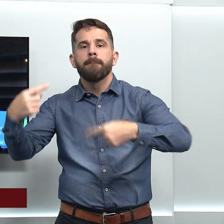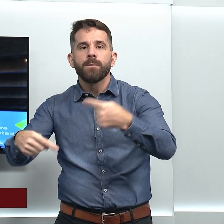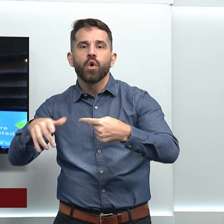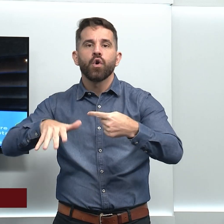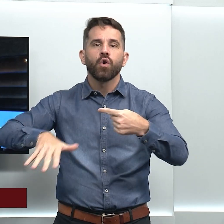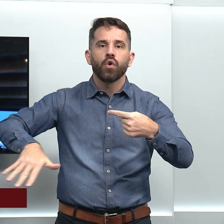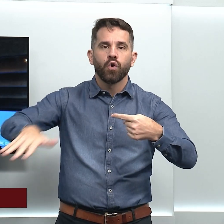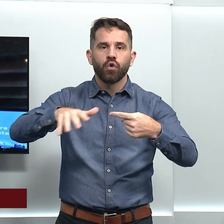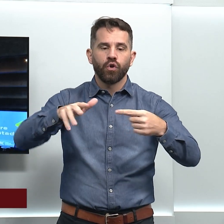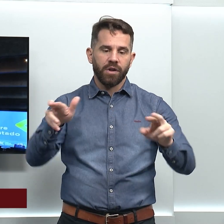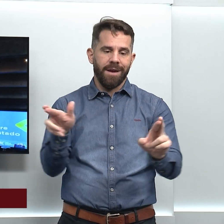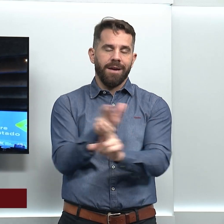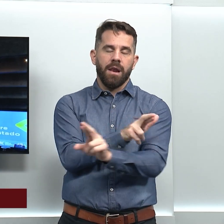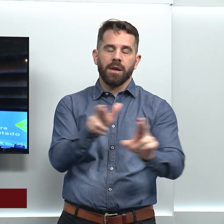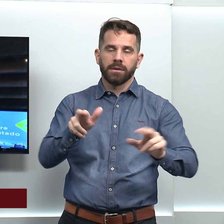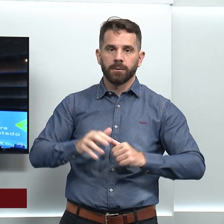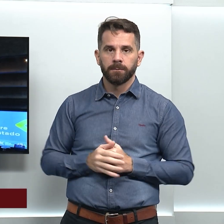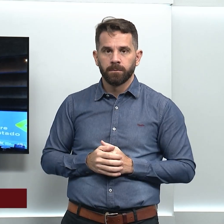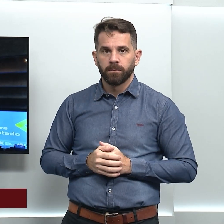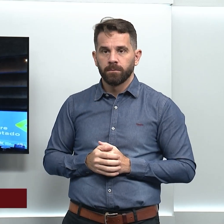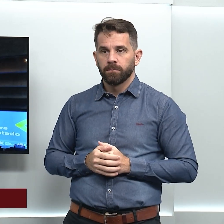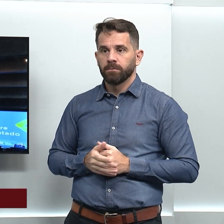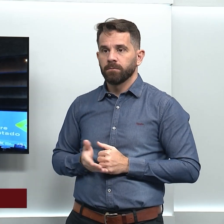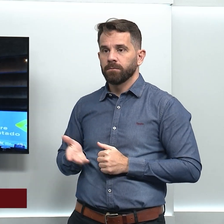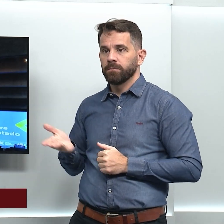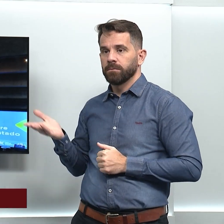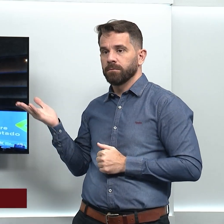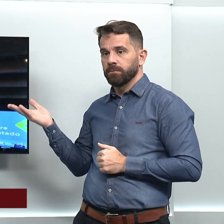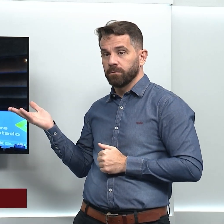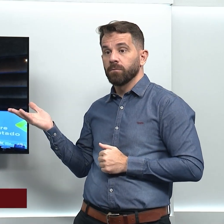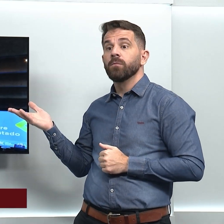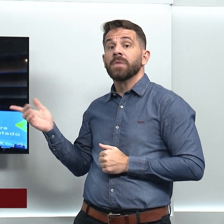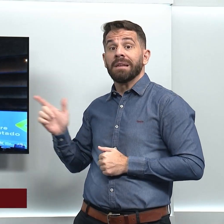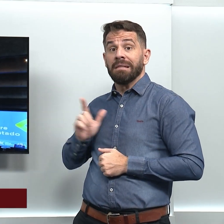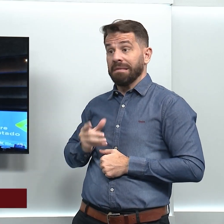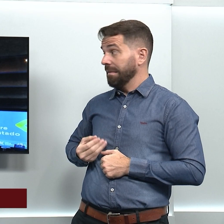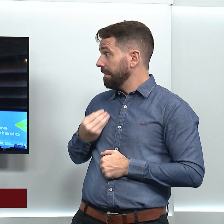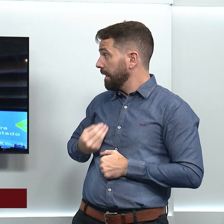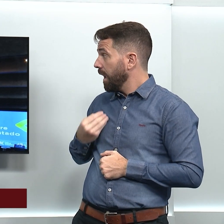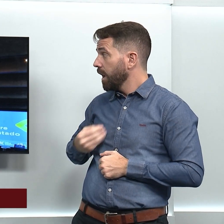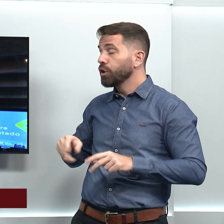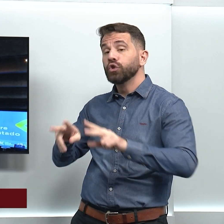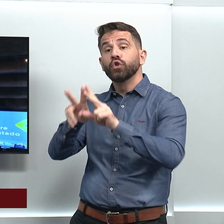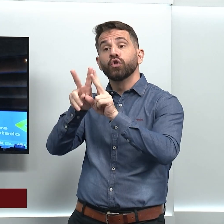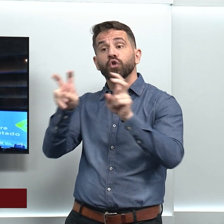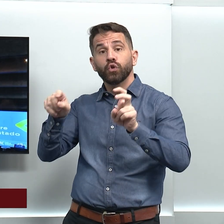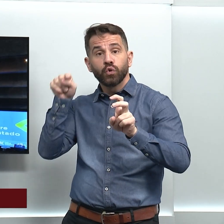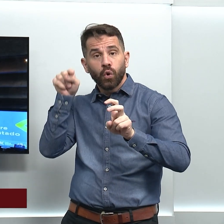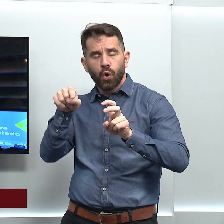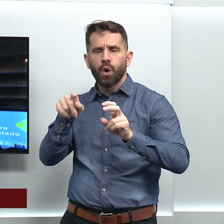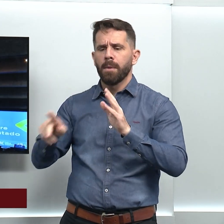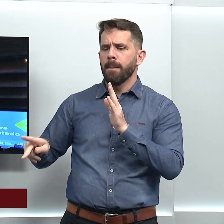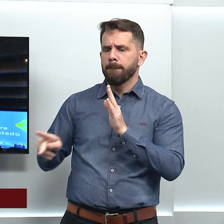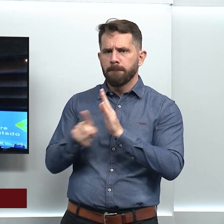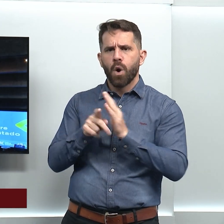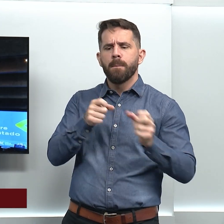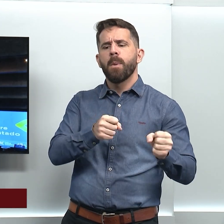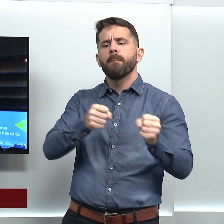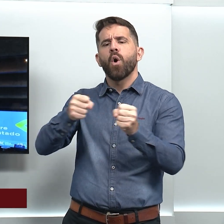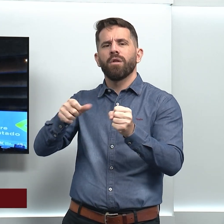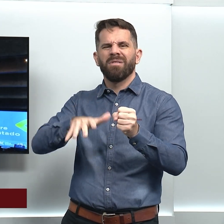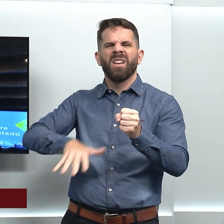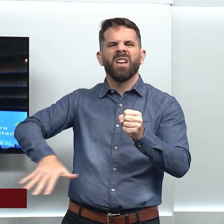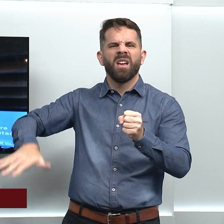das coisas que eu vou tentar mostrar, essa ideia de poder e de poder público, ela resulta dos afetos da